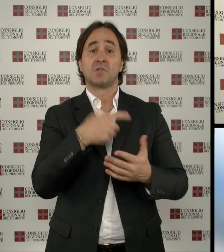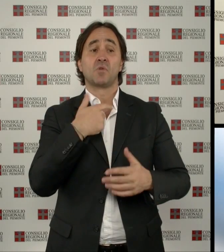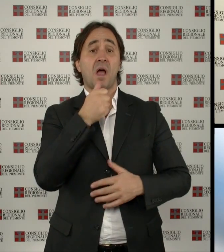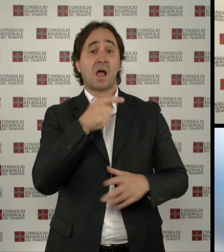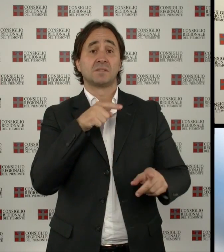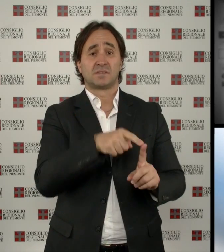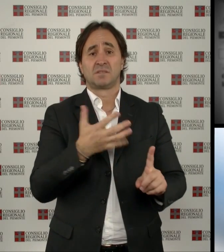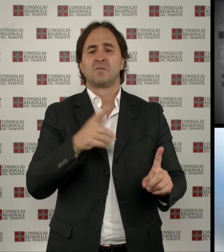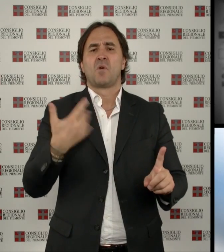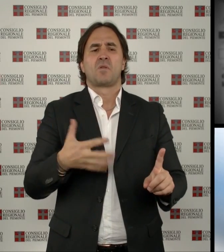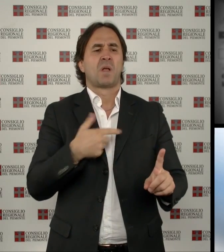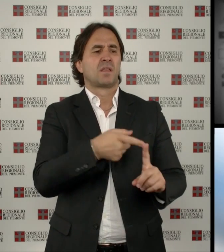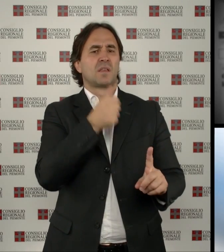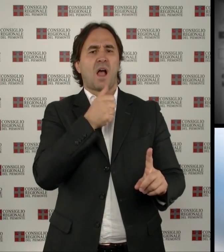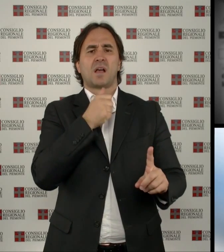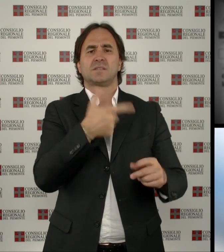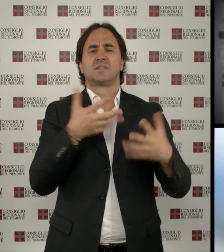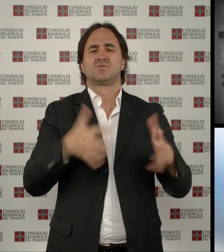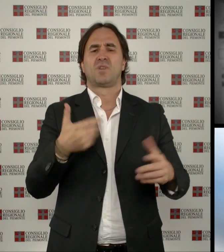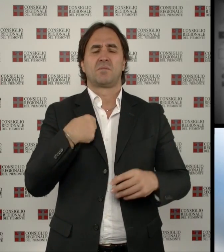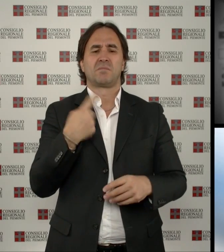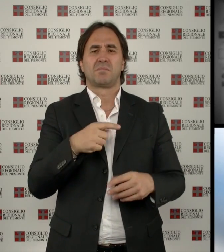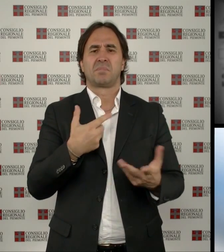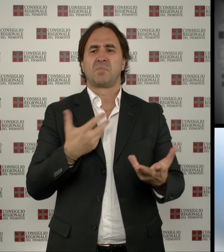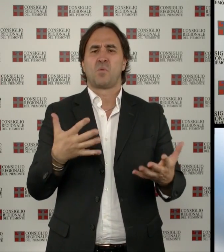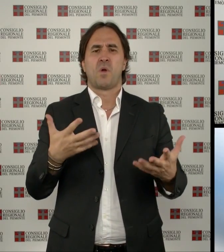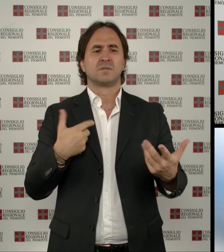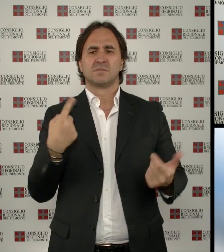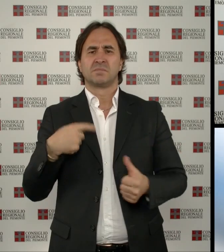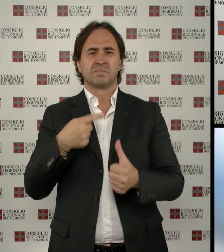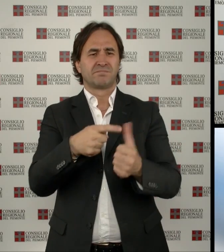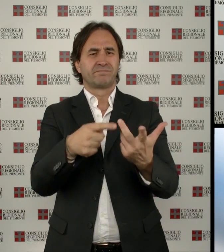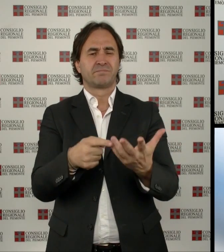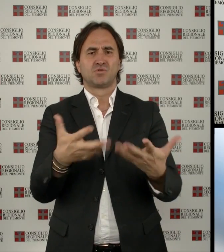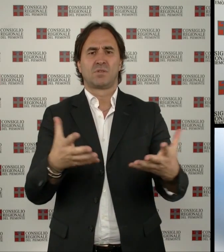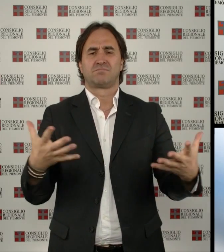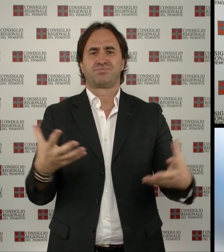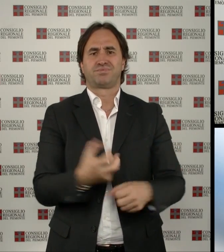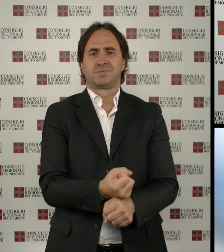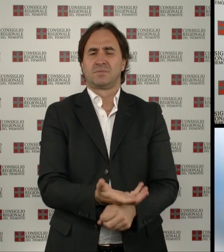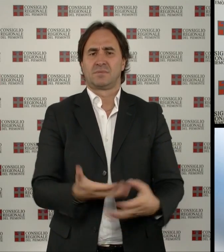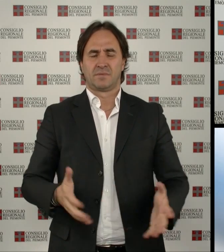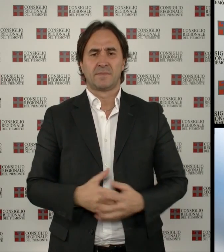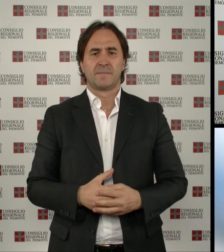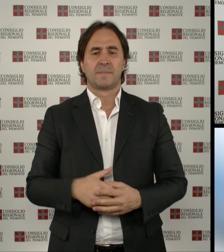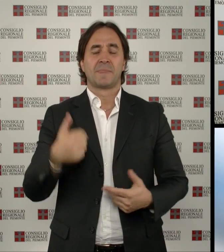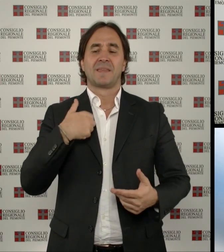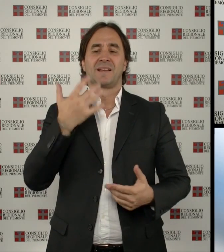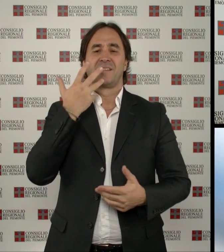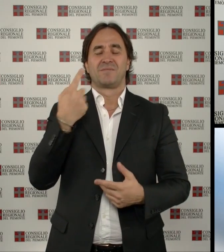nostra città, visto che ha perso praticamente tutto quello che c'era da perdere, quasi tutto? Io vorrei fugare le preoccupazioni del